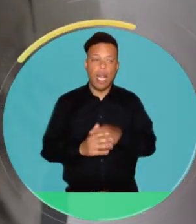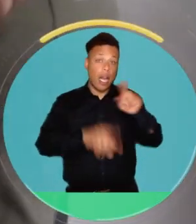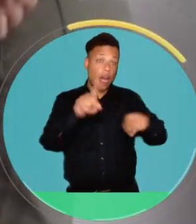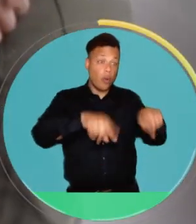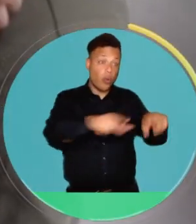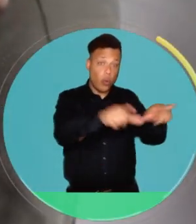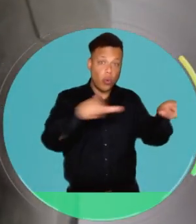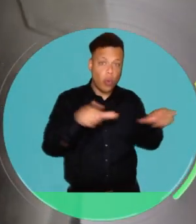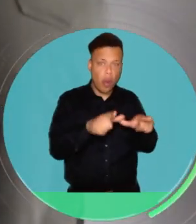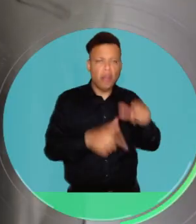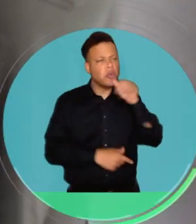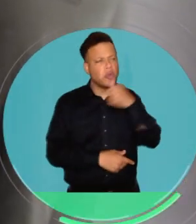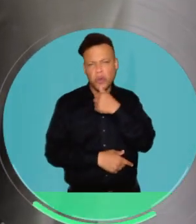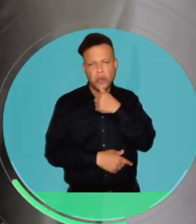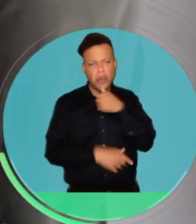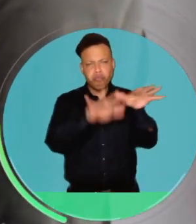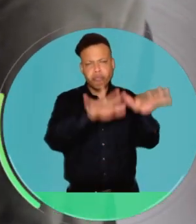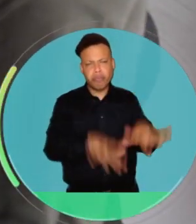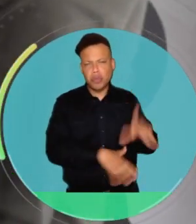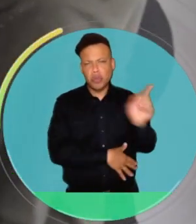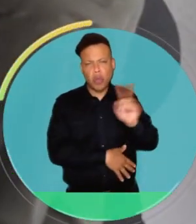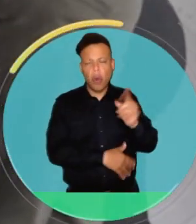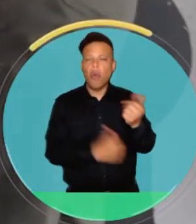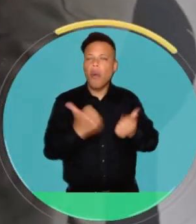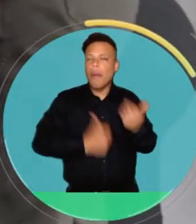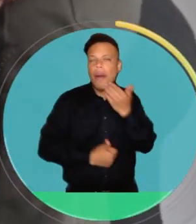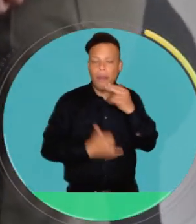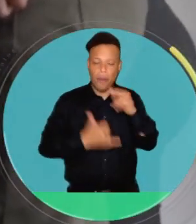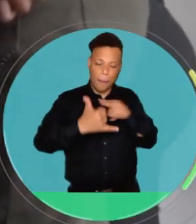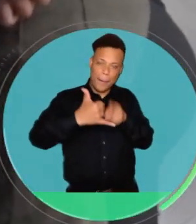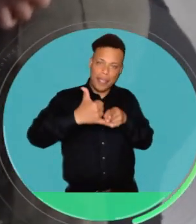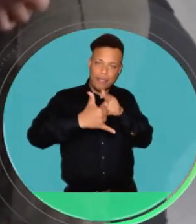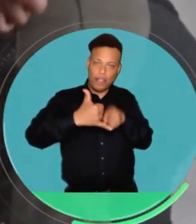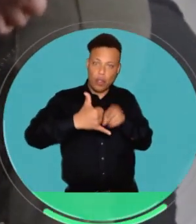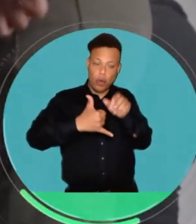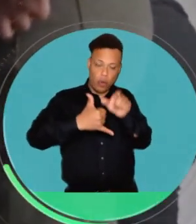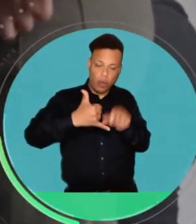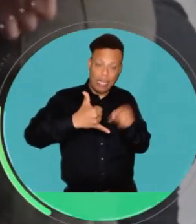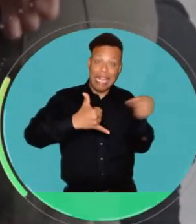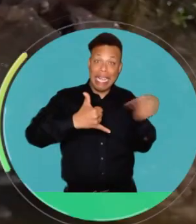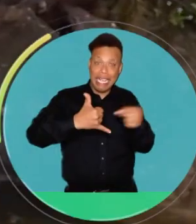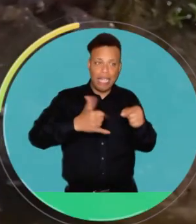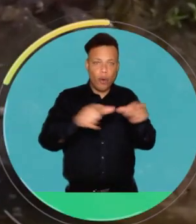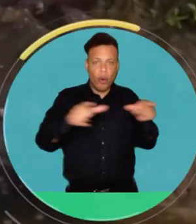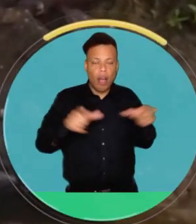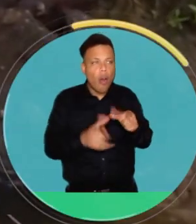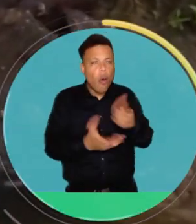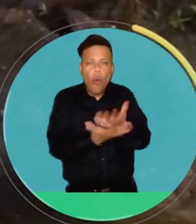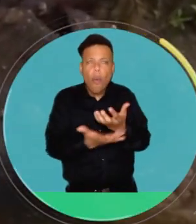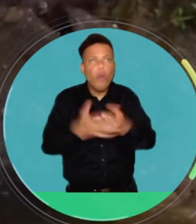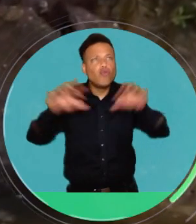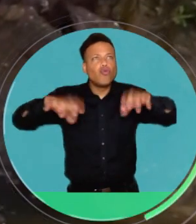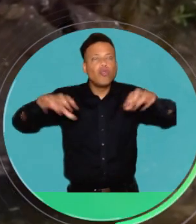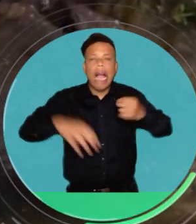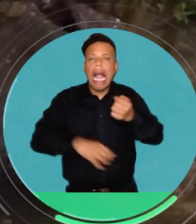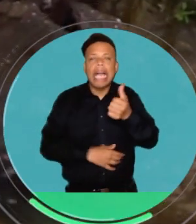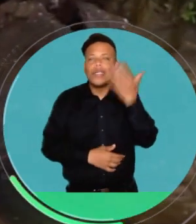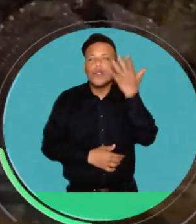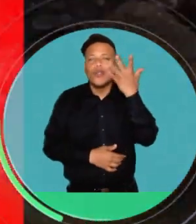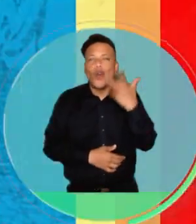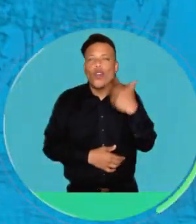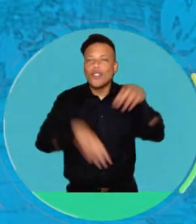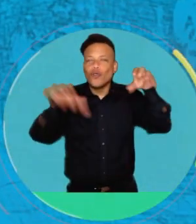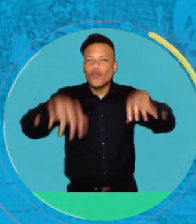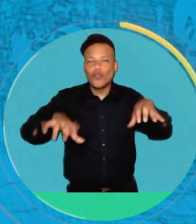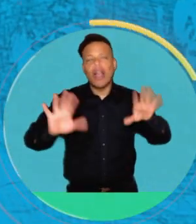precipitaciones, ¿sí? Entonces obviamente hay zonas que no sufren casi de escasez de agua, como es el Pacífico, el Pacífico es una zona muy húmeda donde